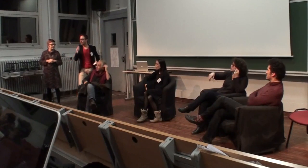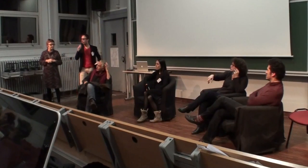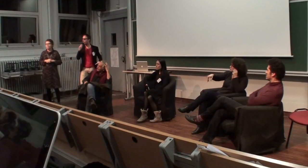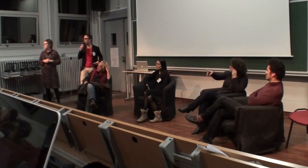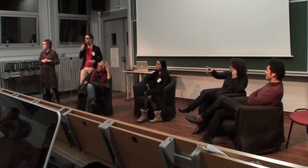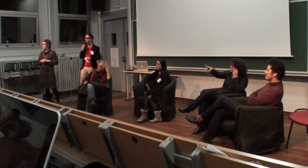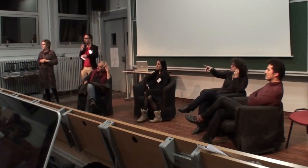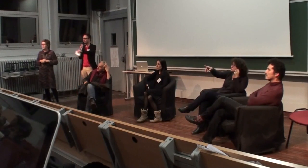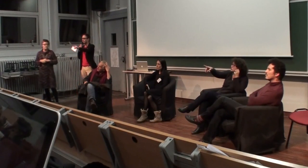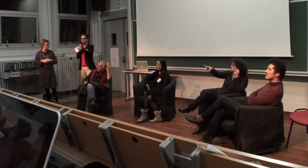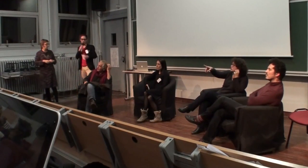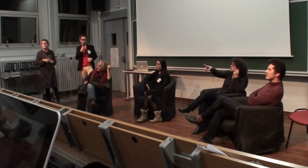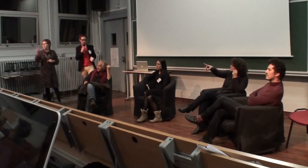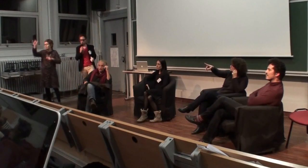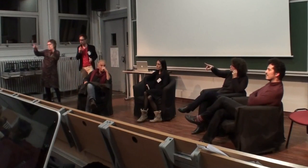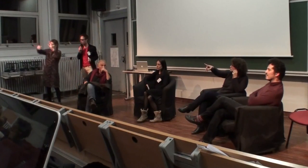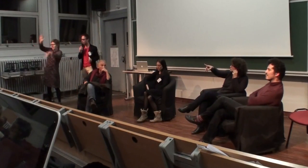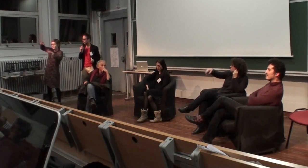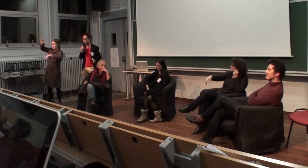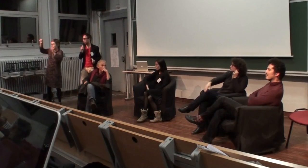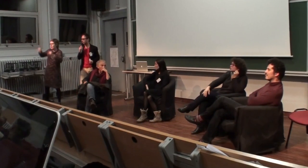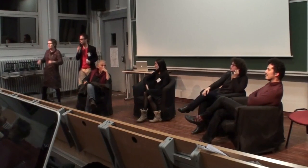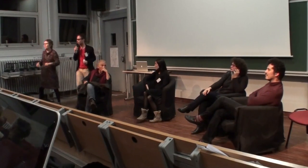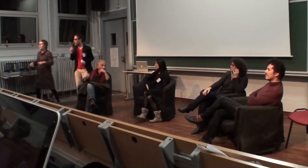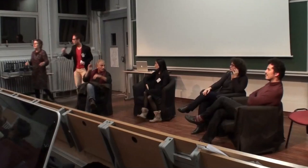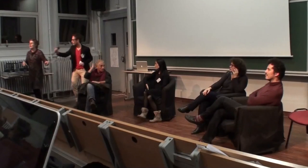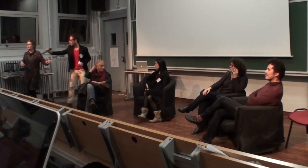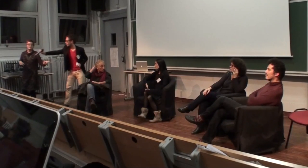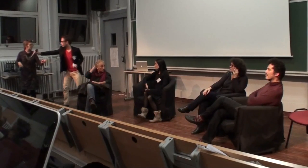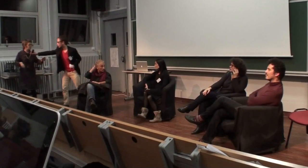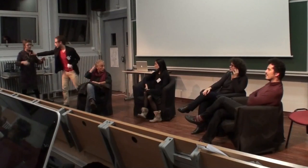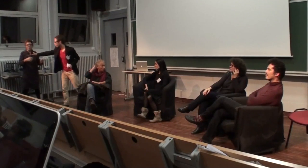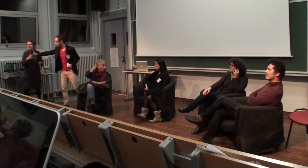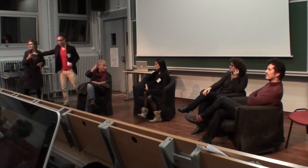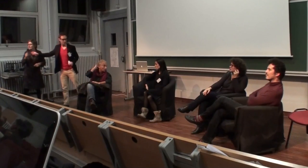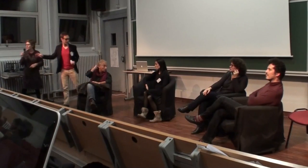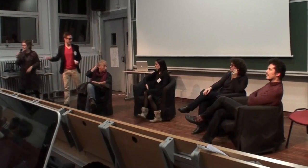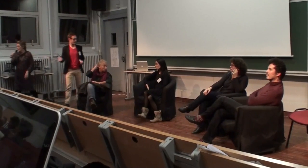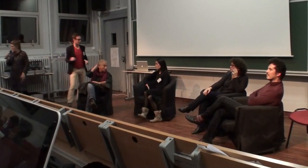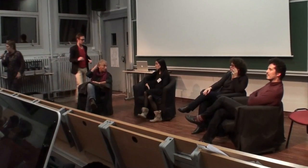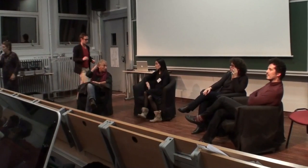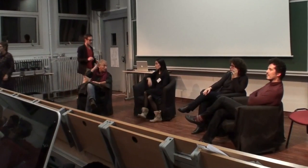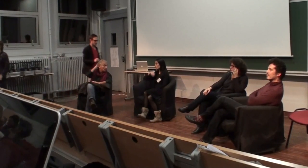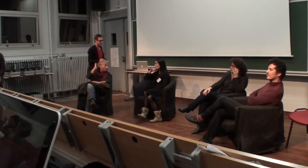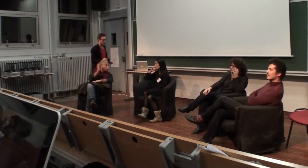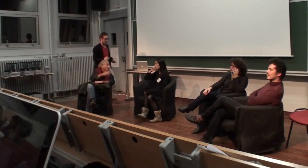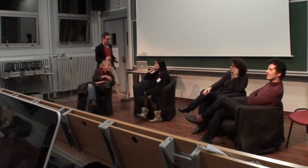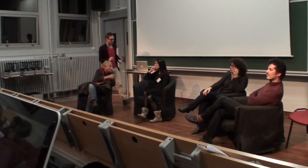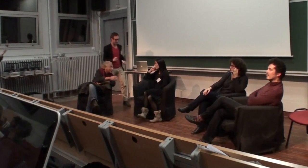Oui, va passer la parole à la salle. des mains qui se lèvent. Oui, alors c'est, comme ça fait un moment, j'ai un peu quelque